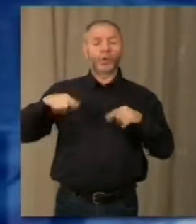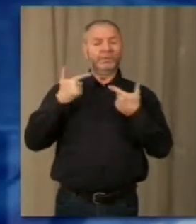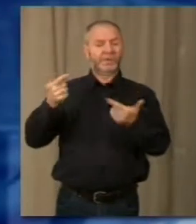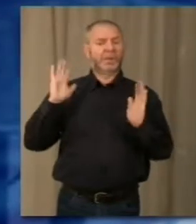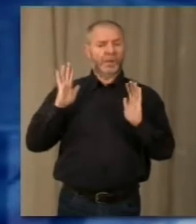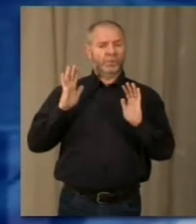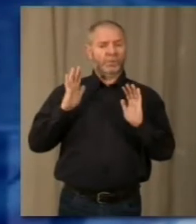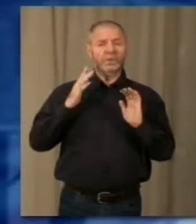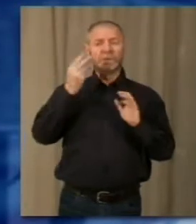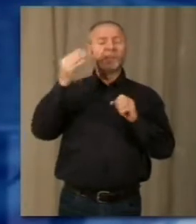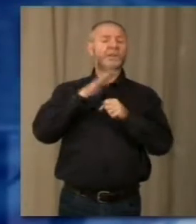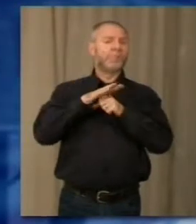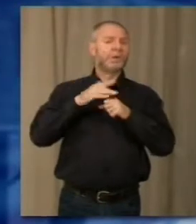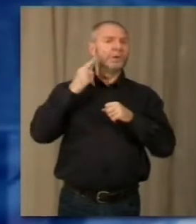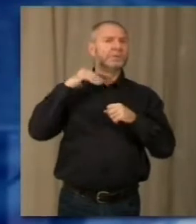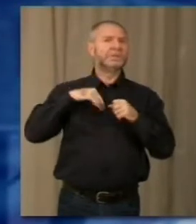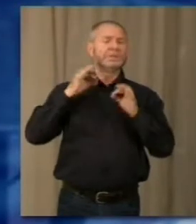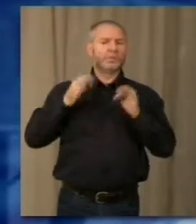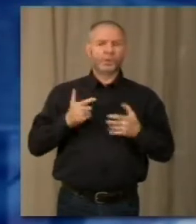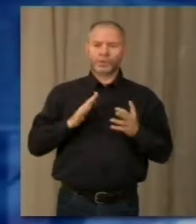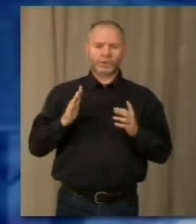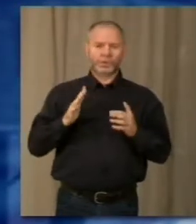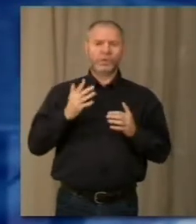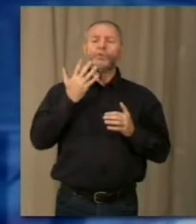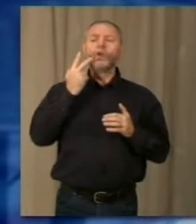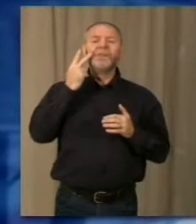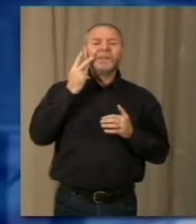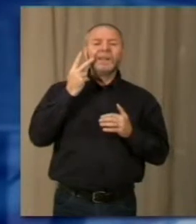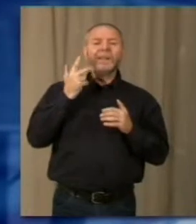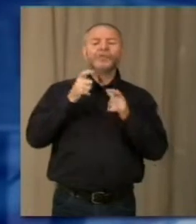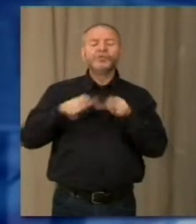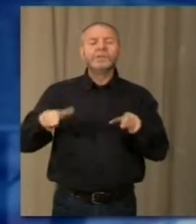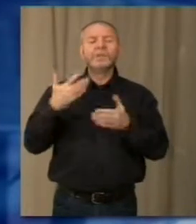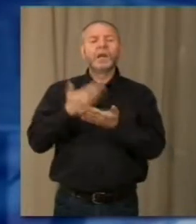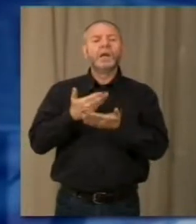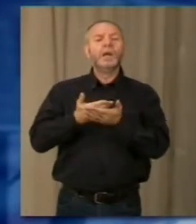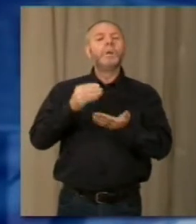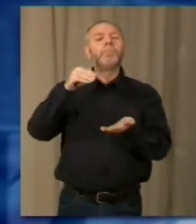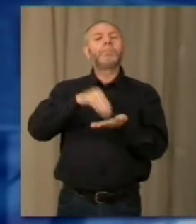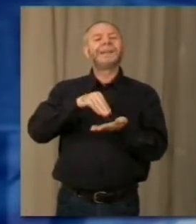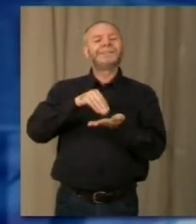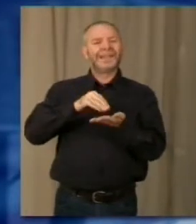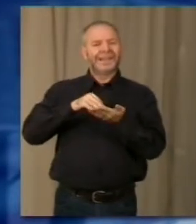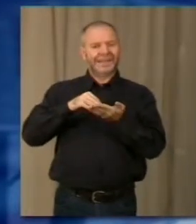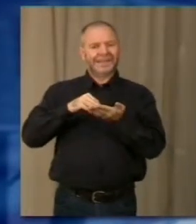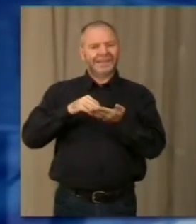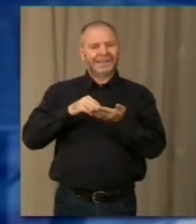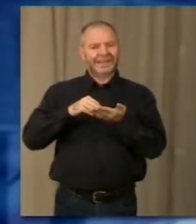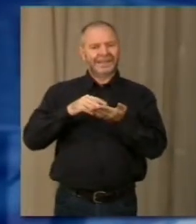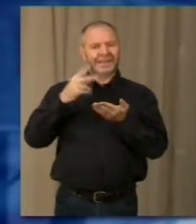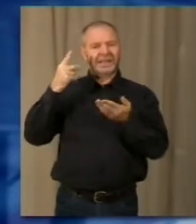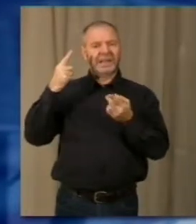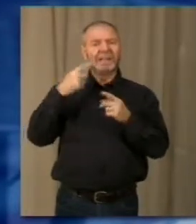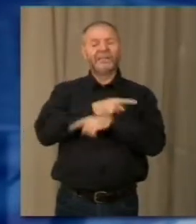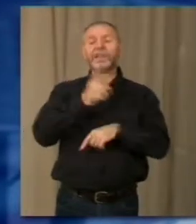Le famiglie non si sentono più a sicuro. Vogliamo vedere pattuglie e vigilare la nostra città durante tutta la giornata e invece di assumere personale dell'ufficio